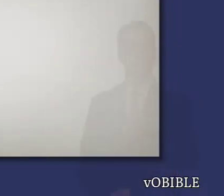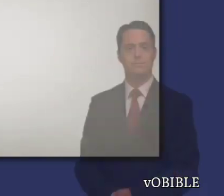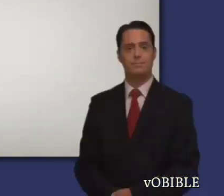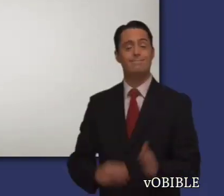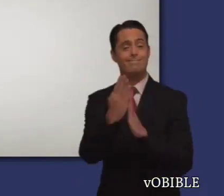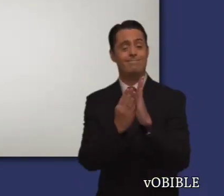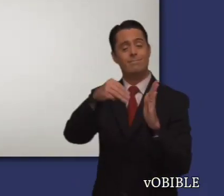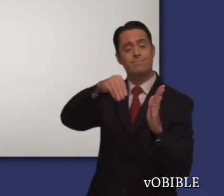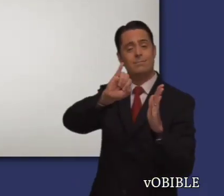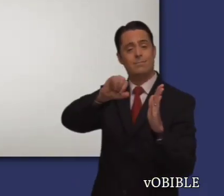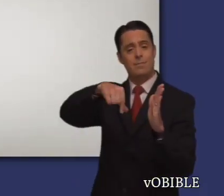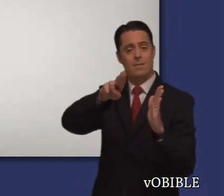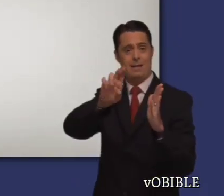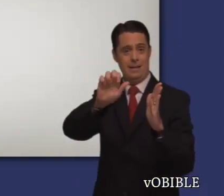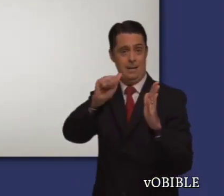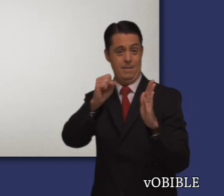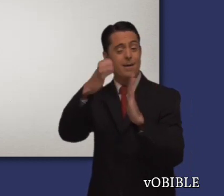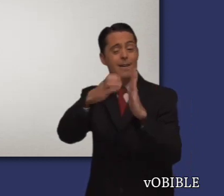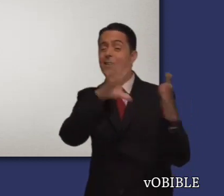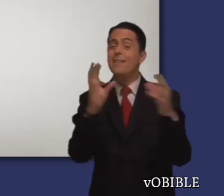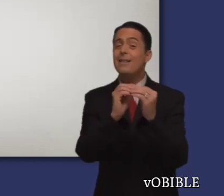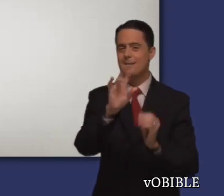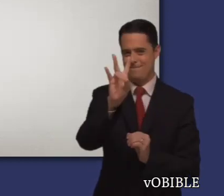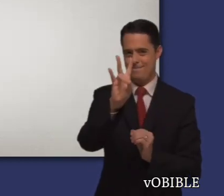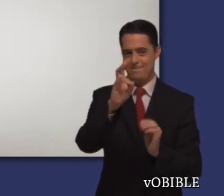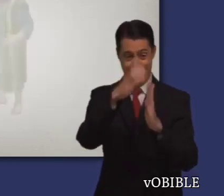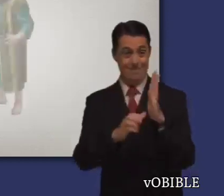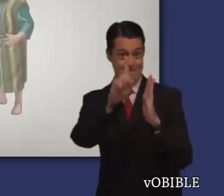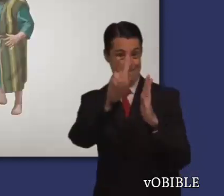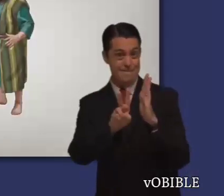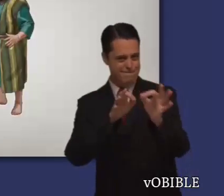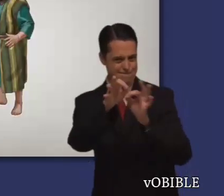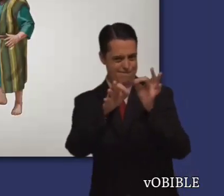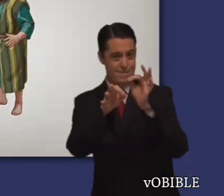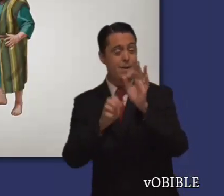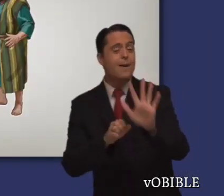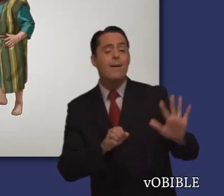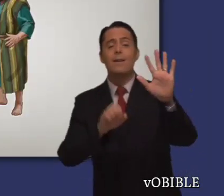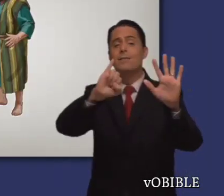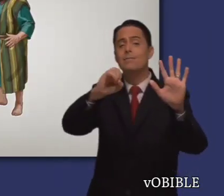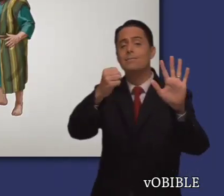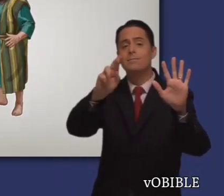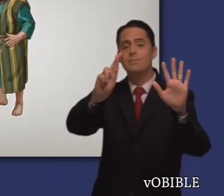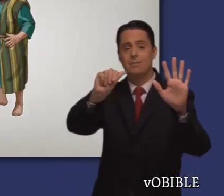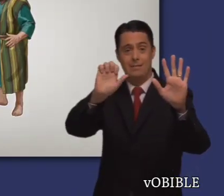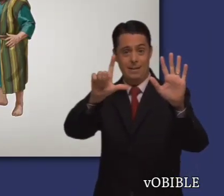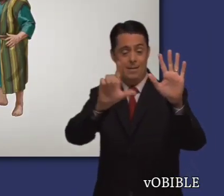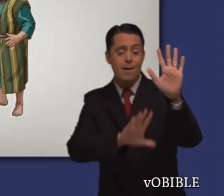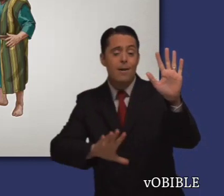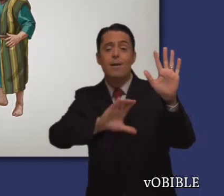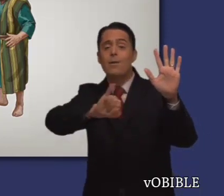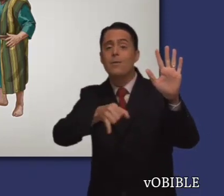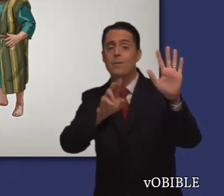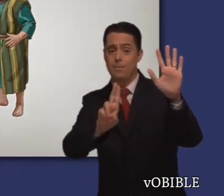El libro de Mikeas tiene siete capítulos. Los capítulos 1 y 2 hablan de la rebelión de Israel y Judá,